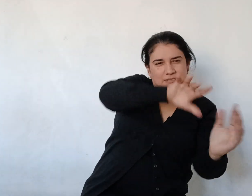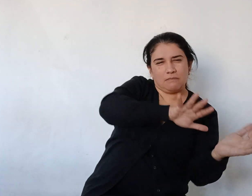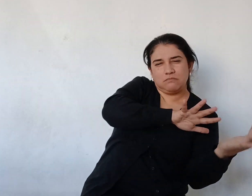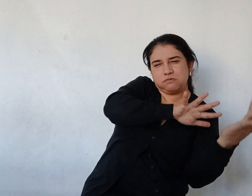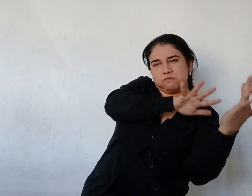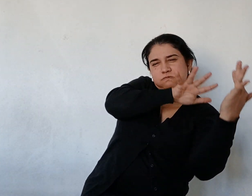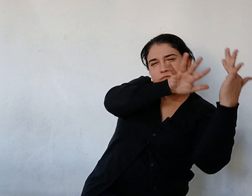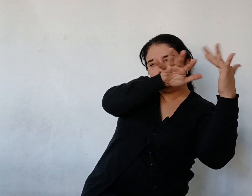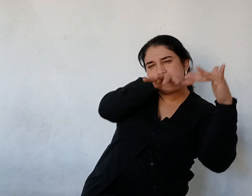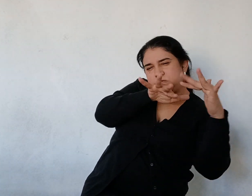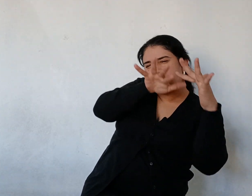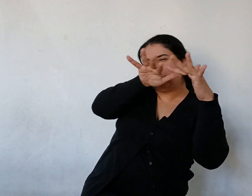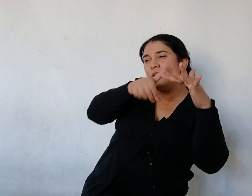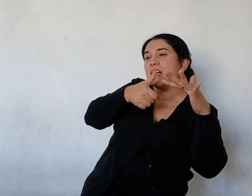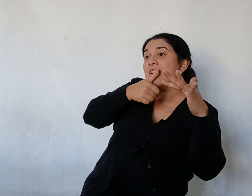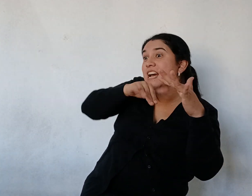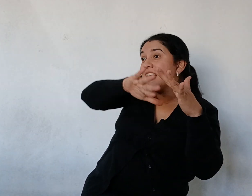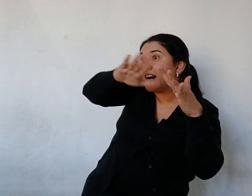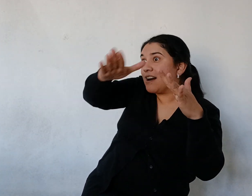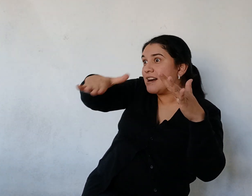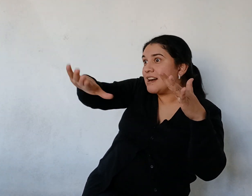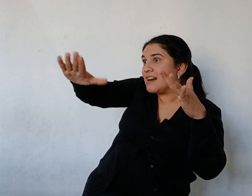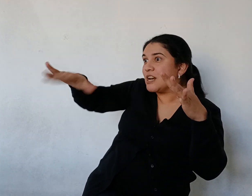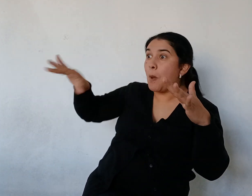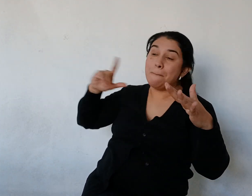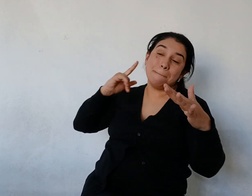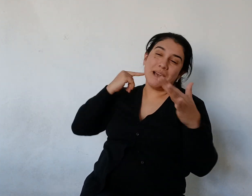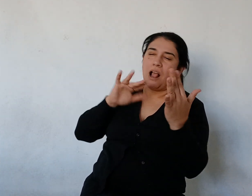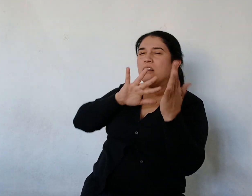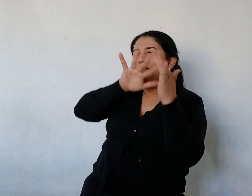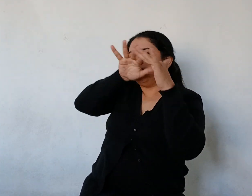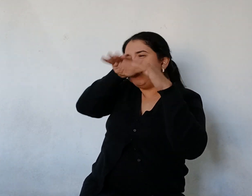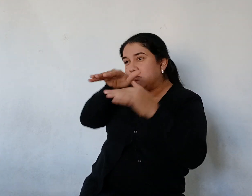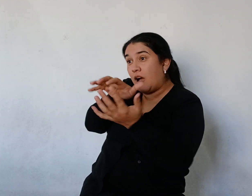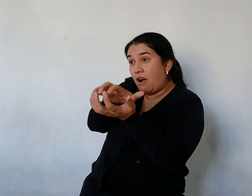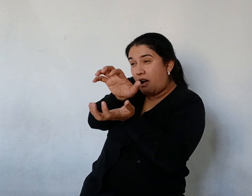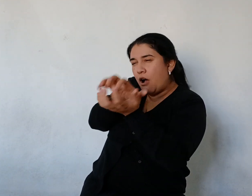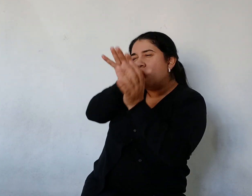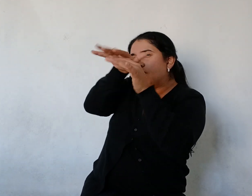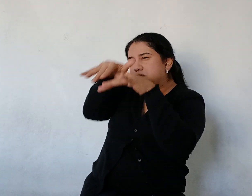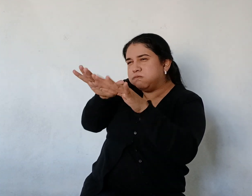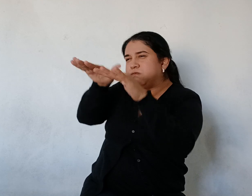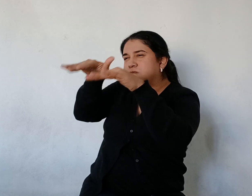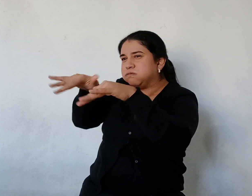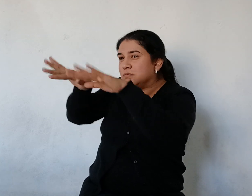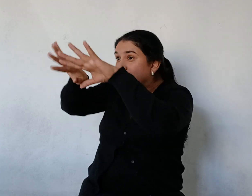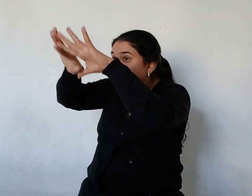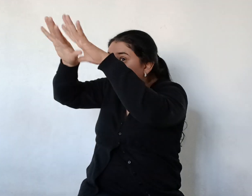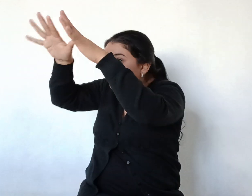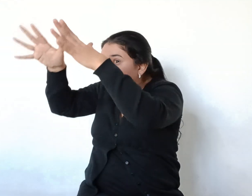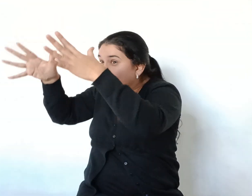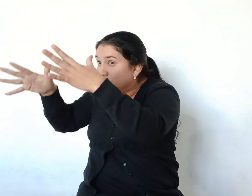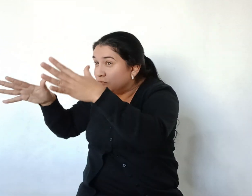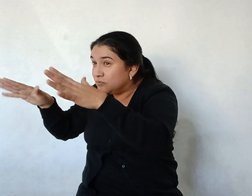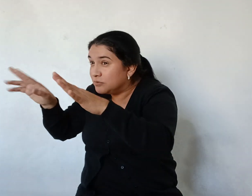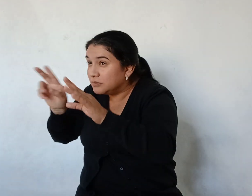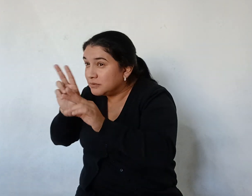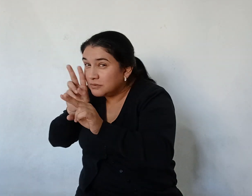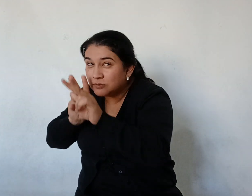siempre al lado de su torpedo Hay surubíes que tienen hasta dos metros de largo Y el dueño del torpedo era